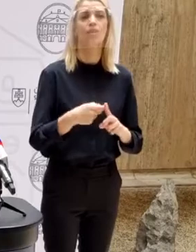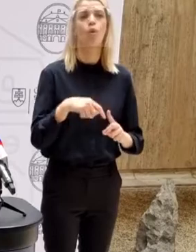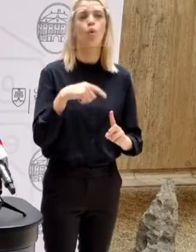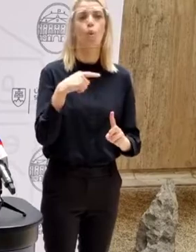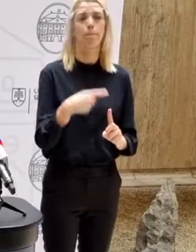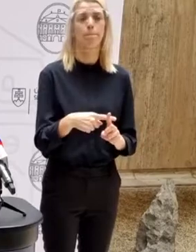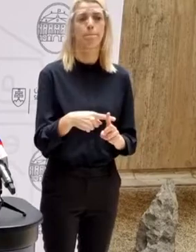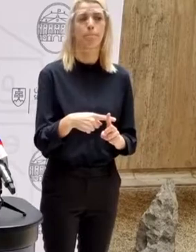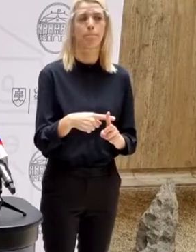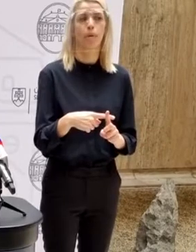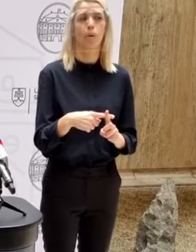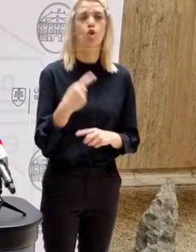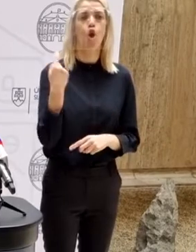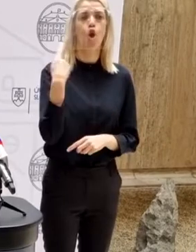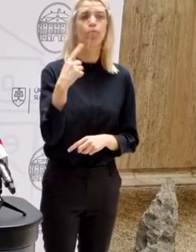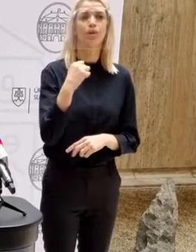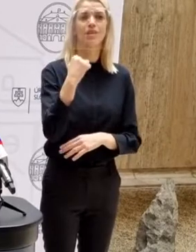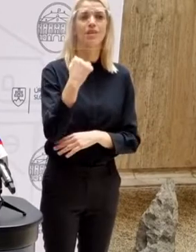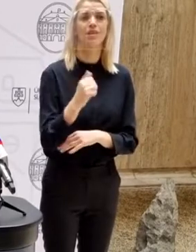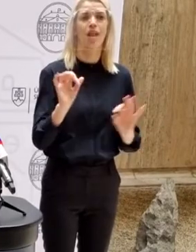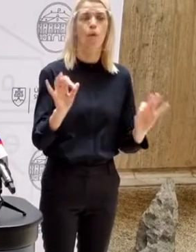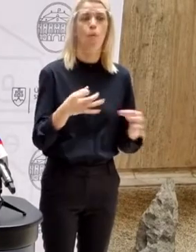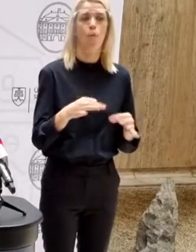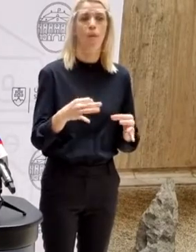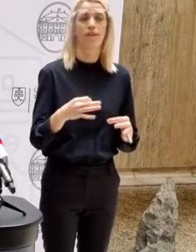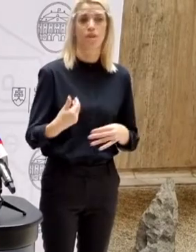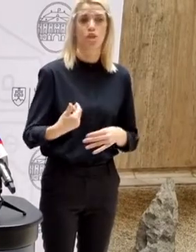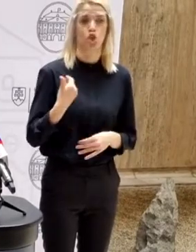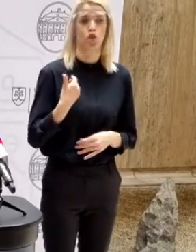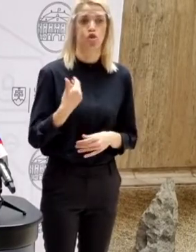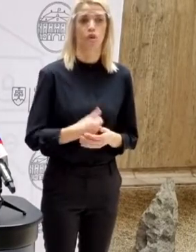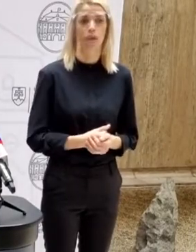odbory na základných umeleckých školách.